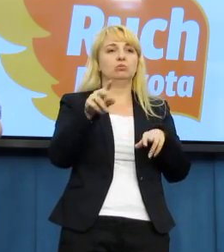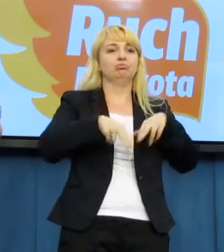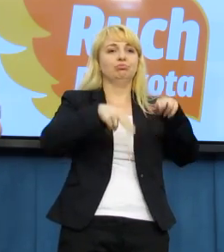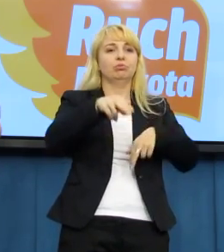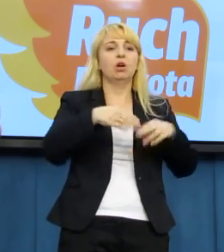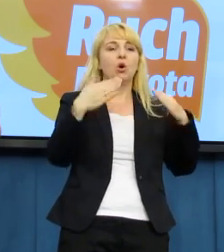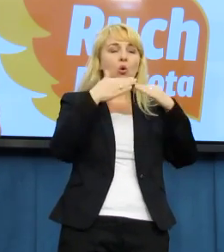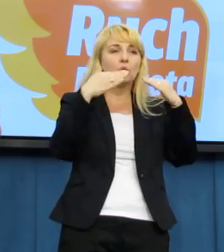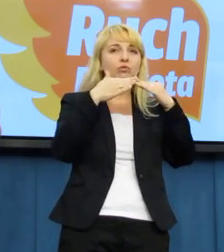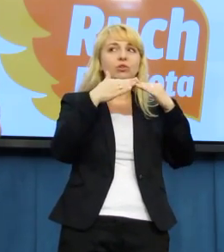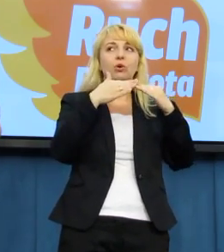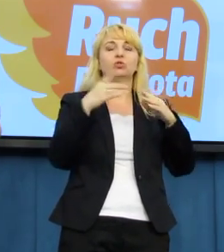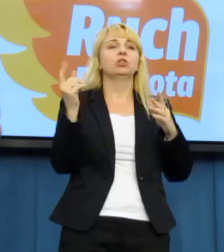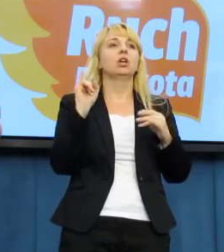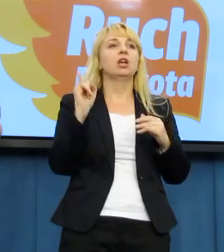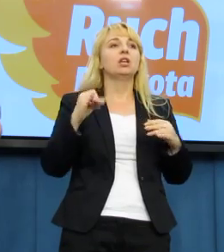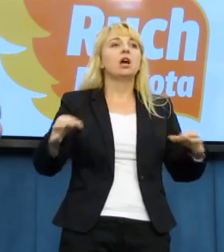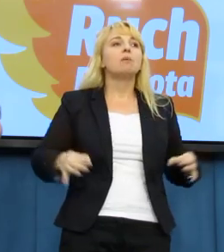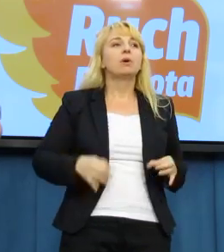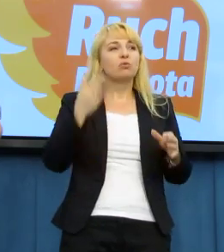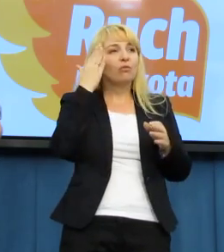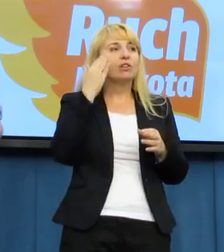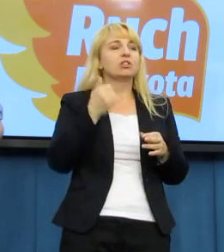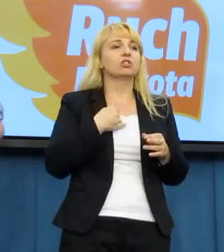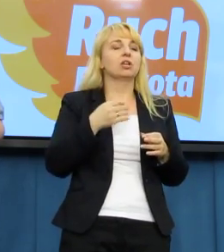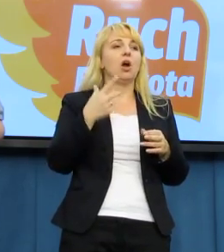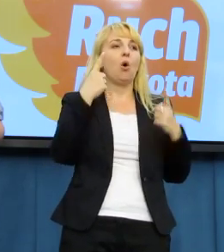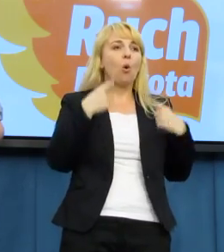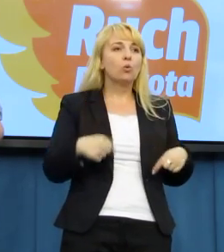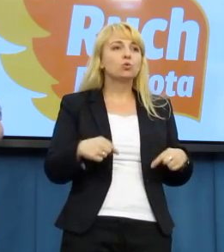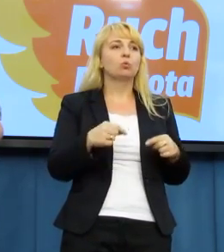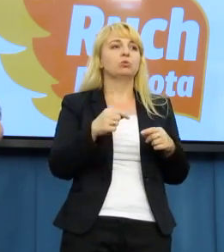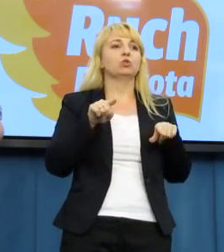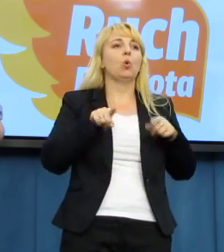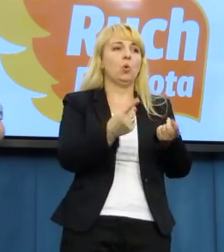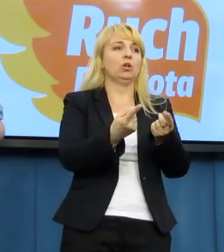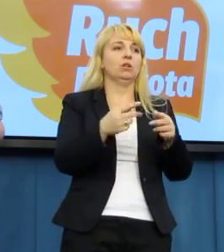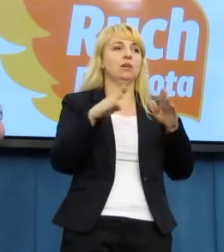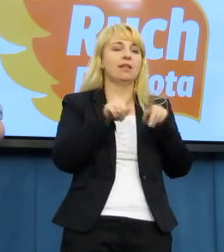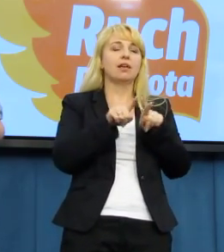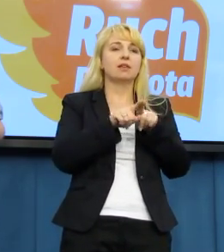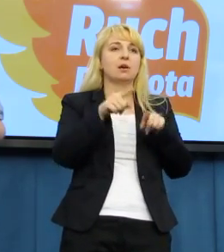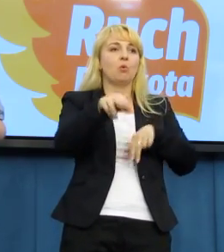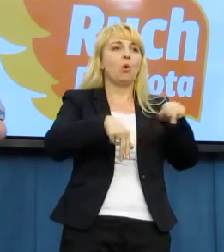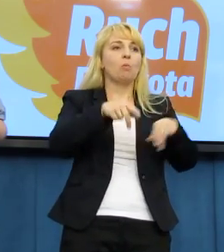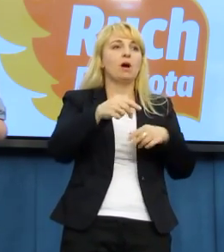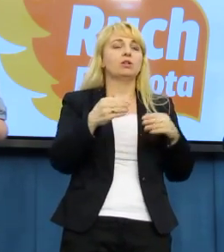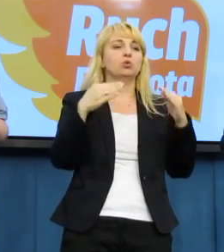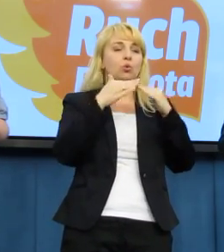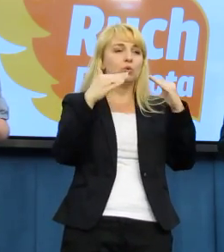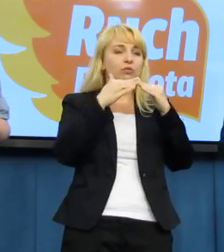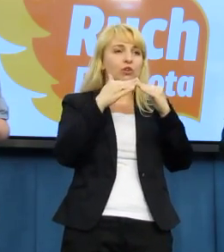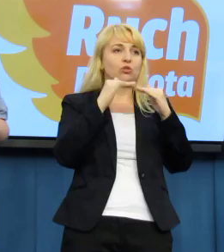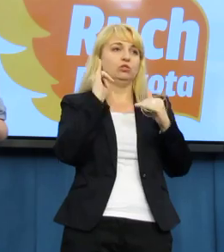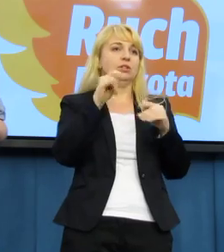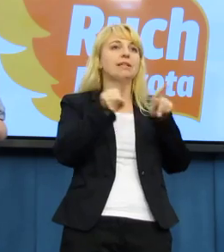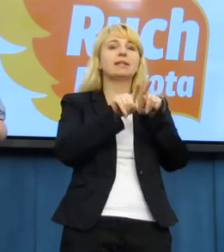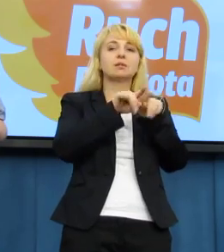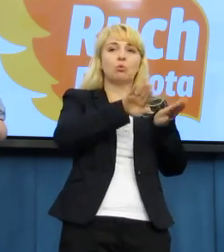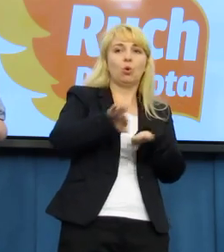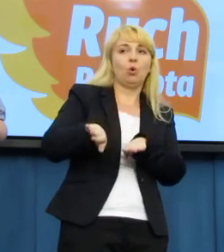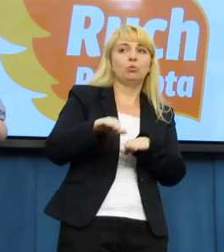wiecie, że ja osobiście też wielokrotnie organizowałem Paradę Równości, ale my oczywiście oprócz tego, że